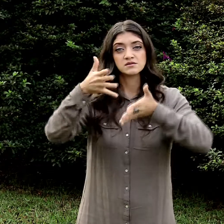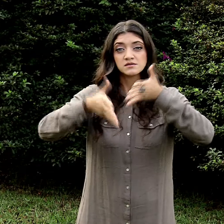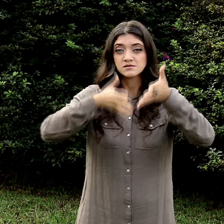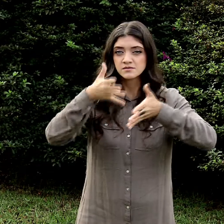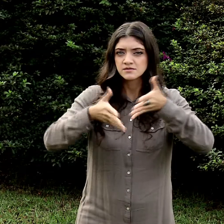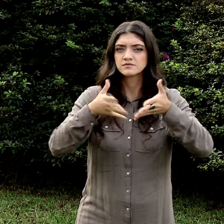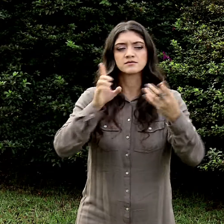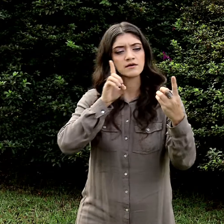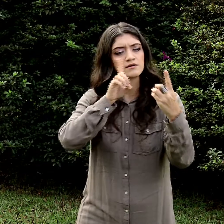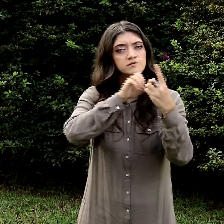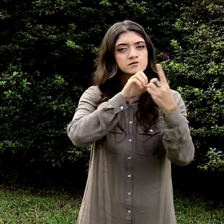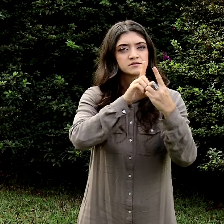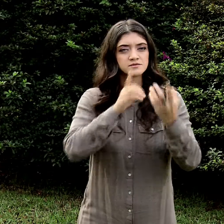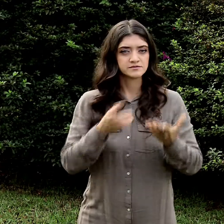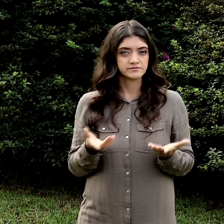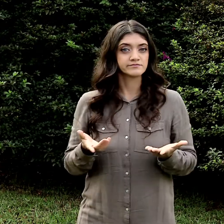tradutores e intérpretes de libras.